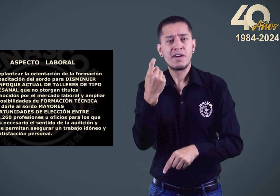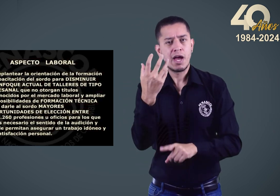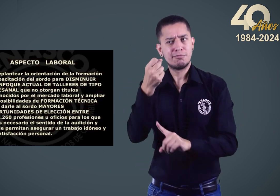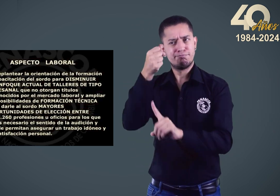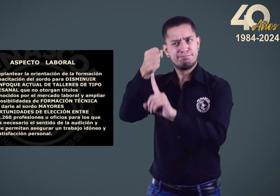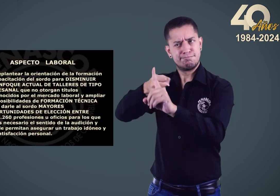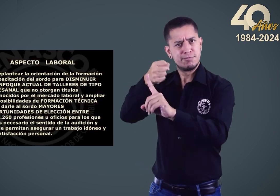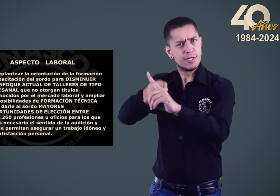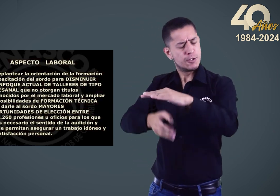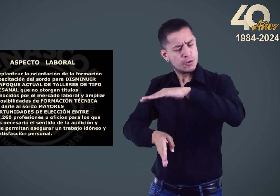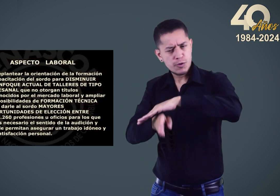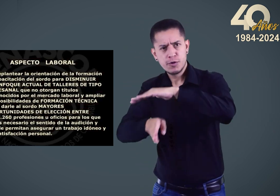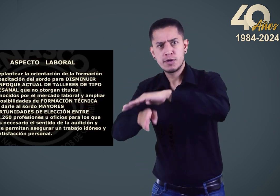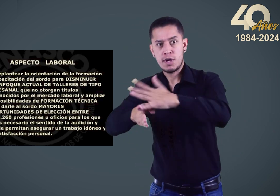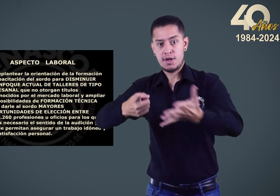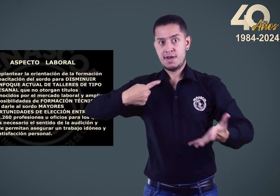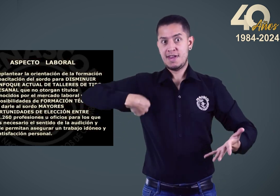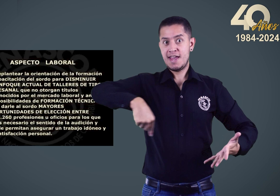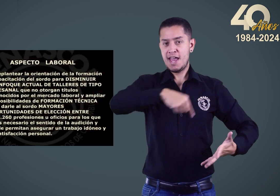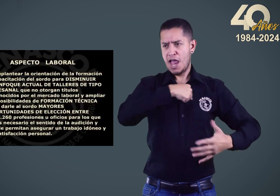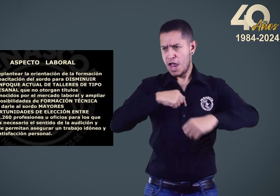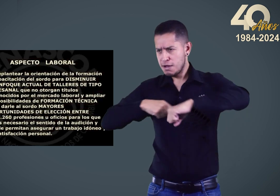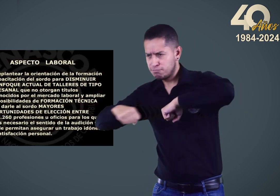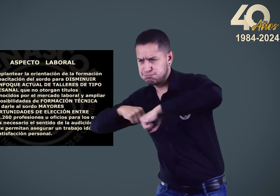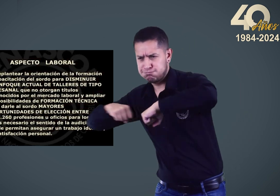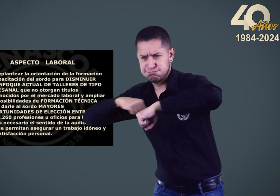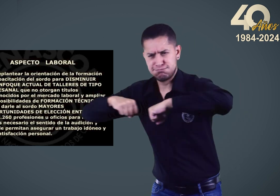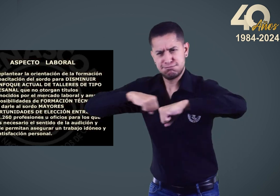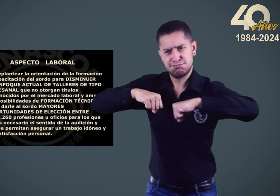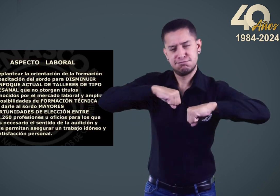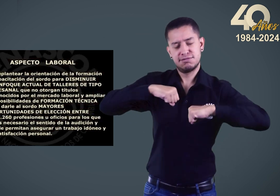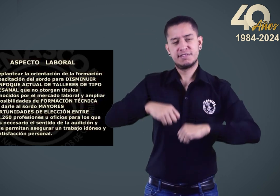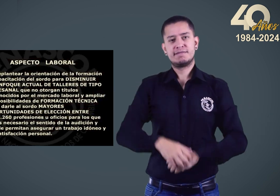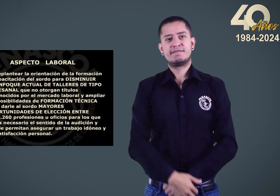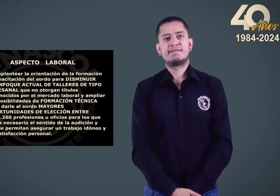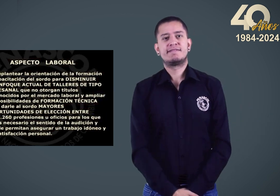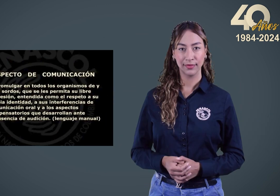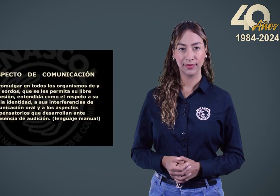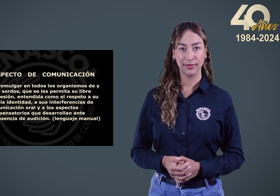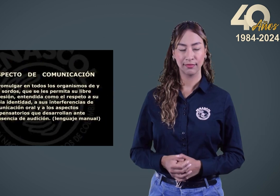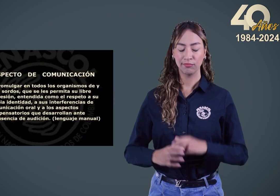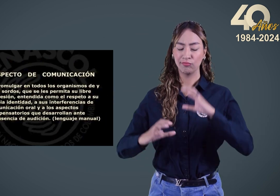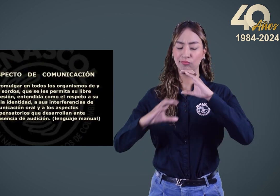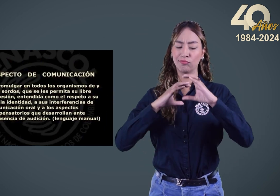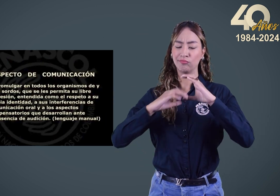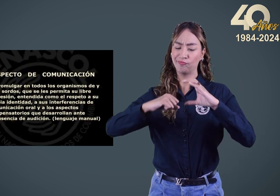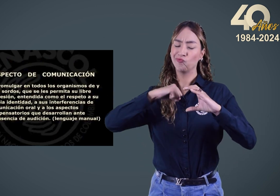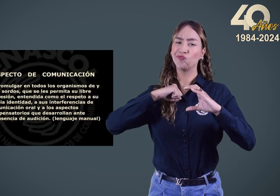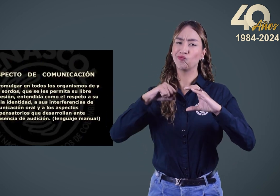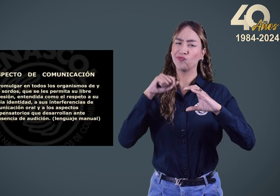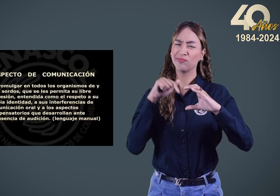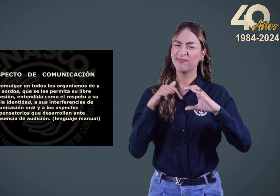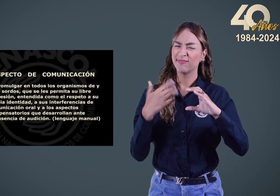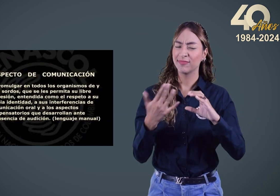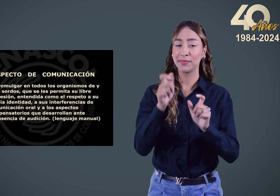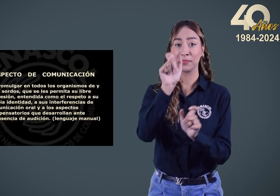Por otro lado, se centra en la gestión de nuestra parte para que los que faltan lo consigan. El derecho a la comunicación